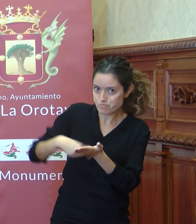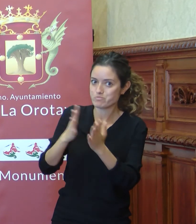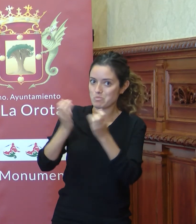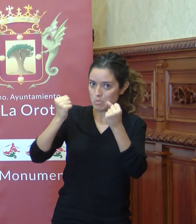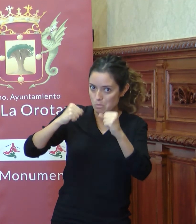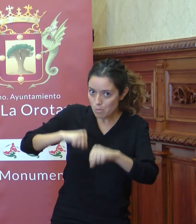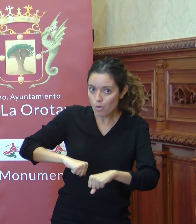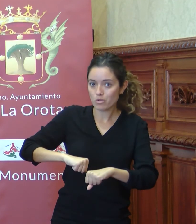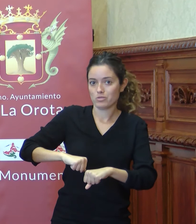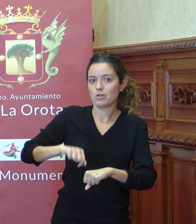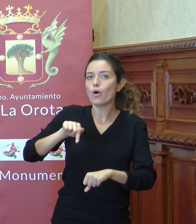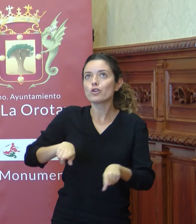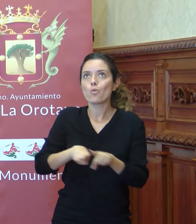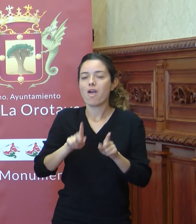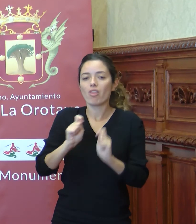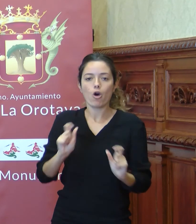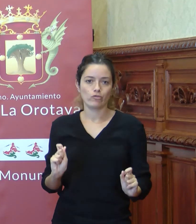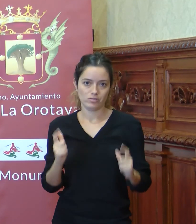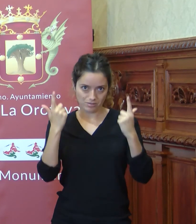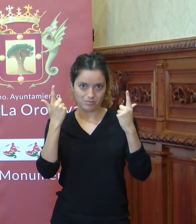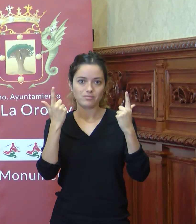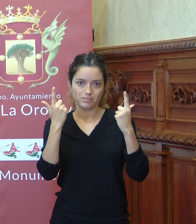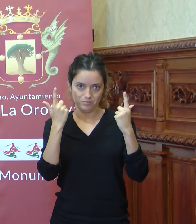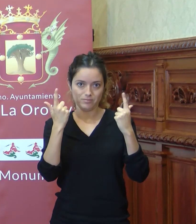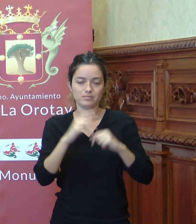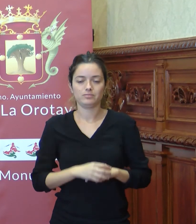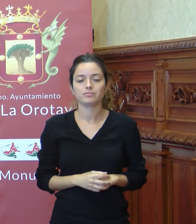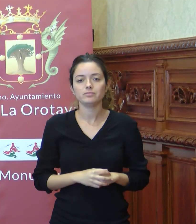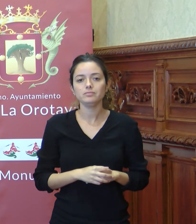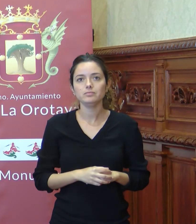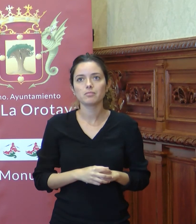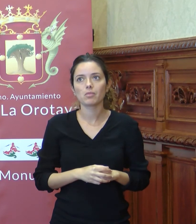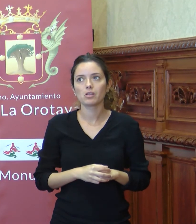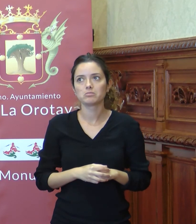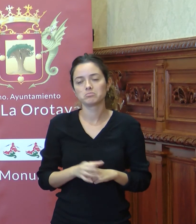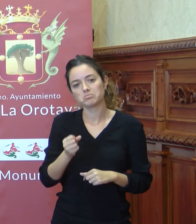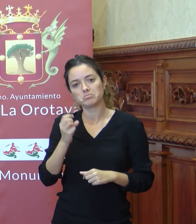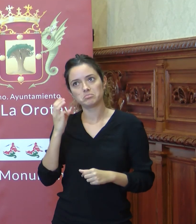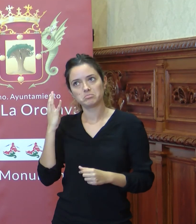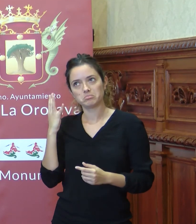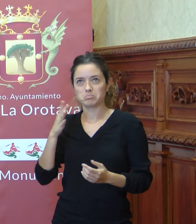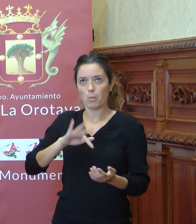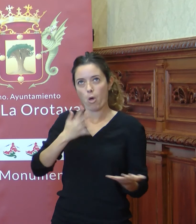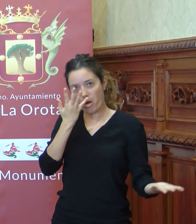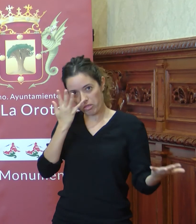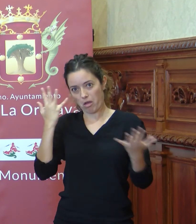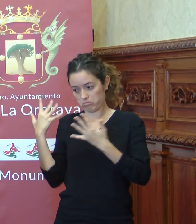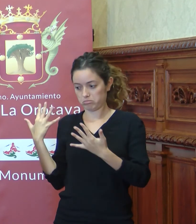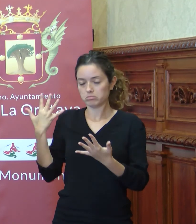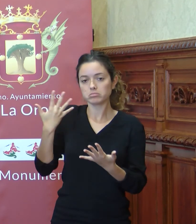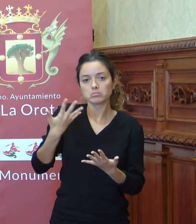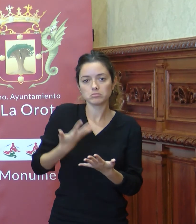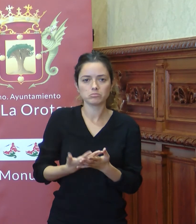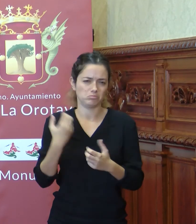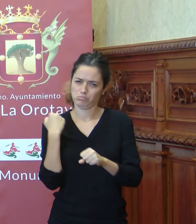carácter de oficialidad. En los últimos años, posiblemente en la última década, se ha hecho un trabajo